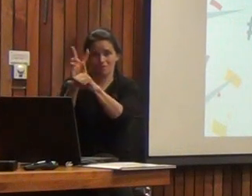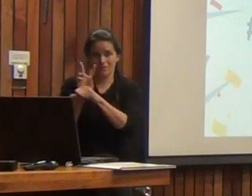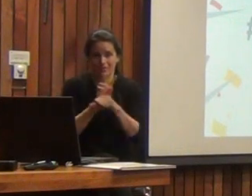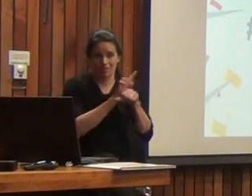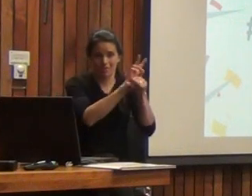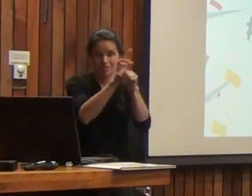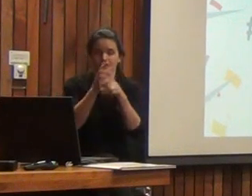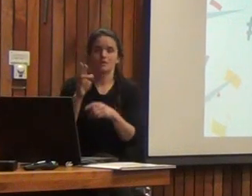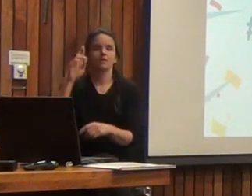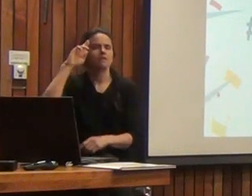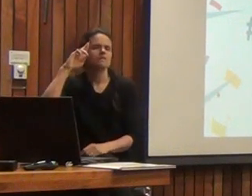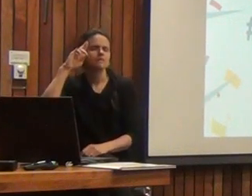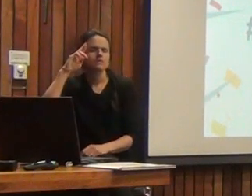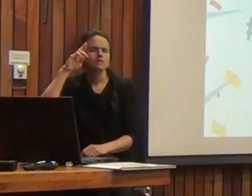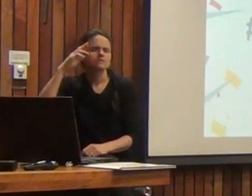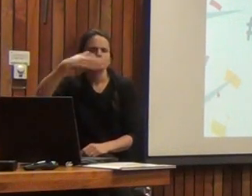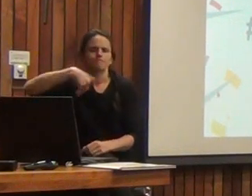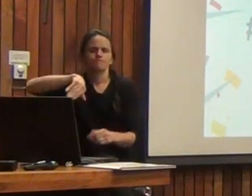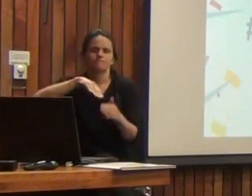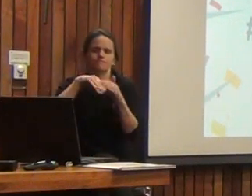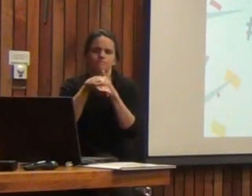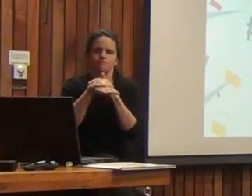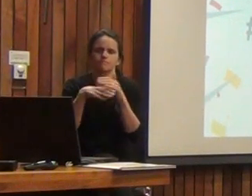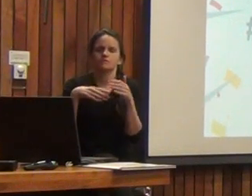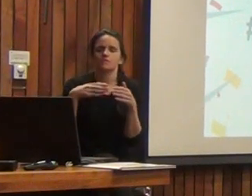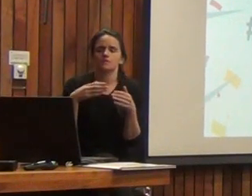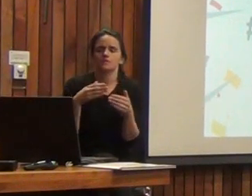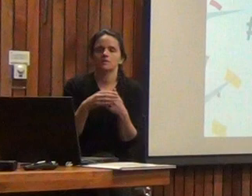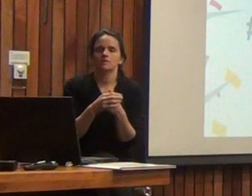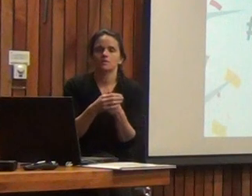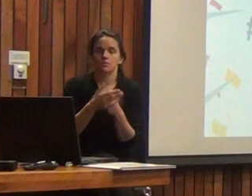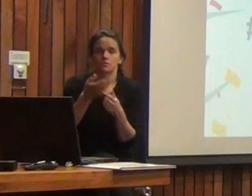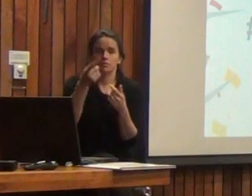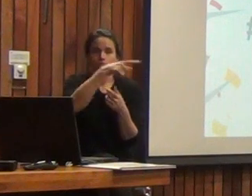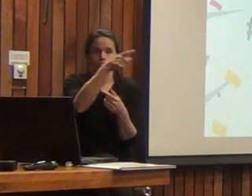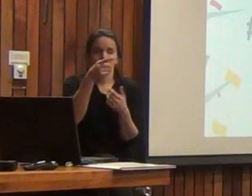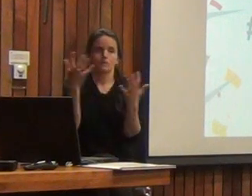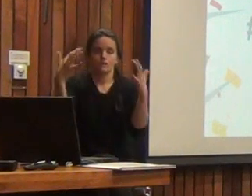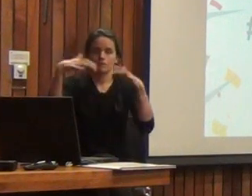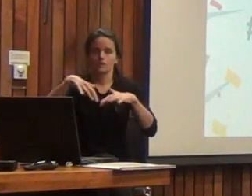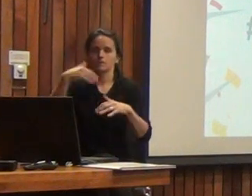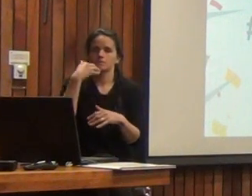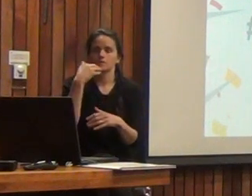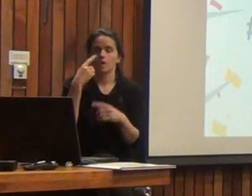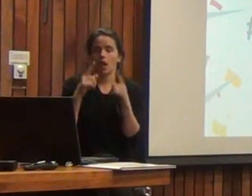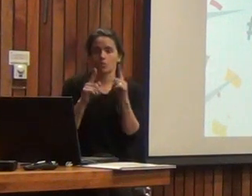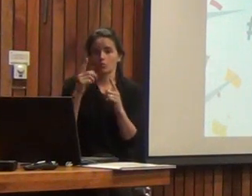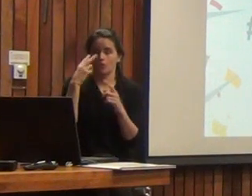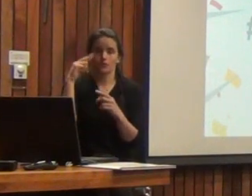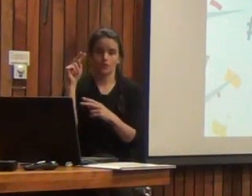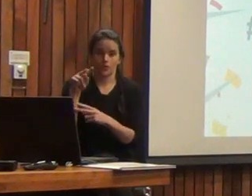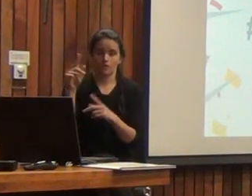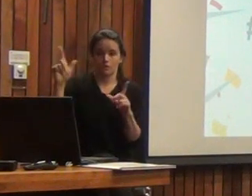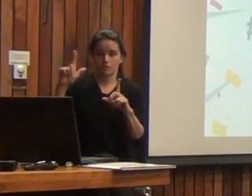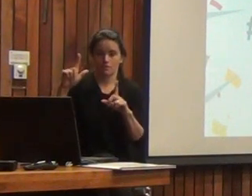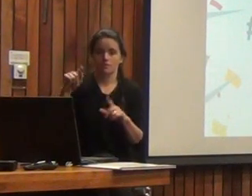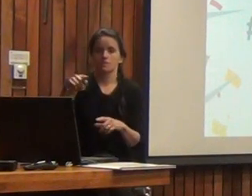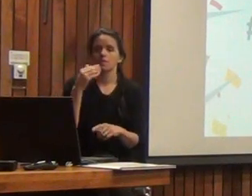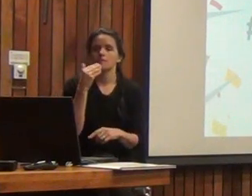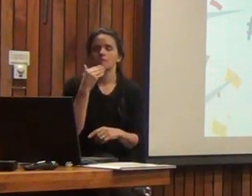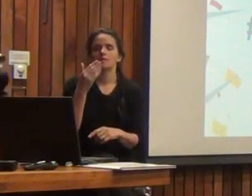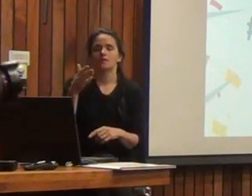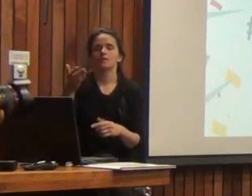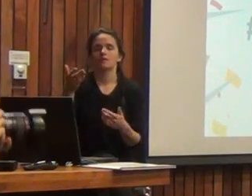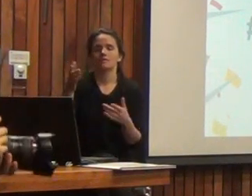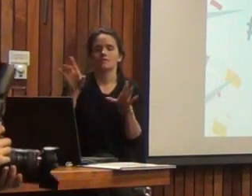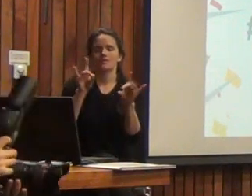reflexiones que hacíamos profundamente, yo creo que quienes están acá y quienes nos están mirando están llamados a eso. Y